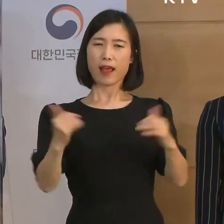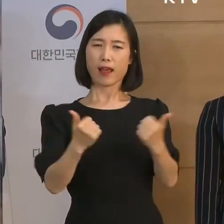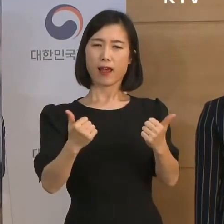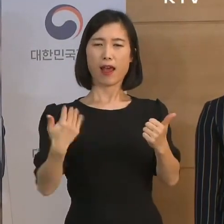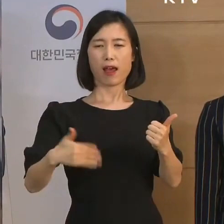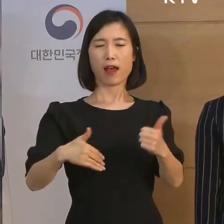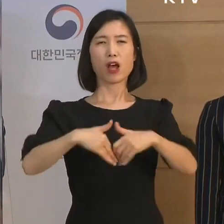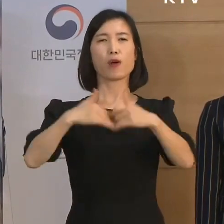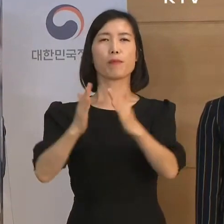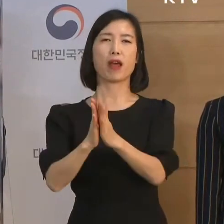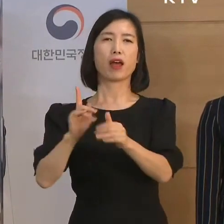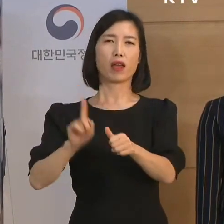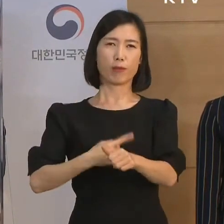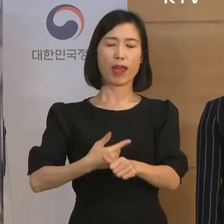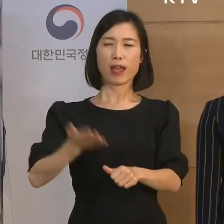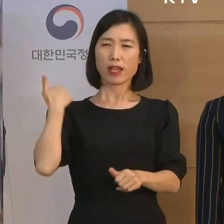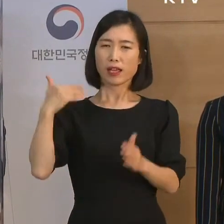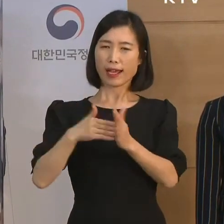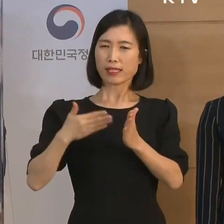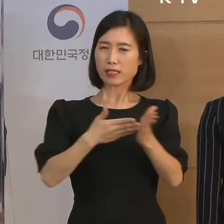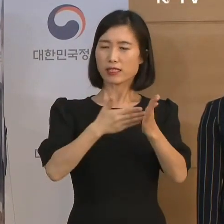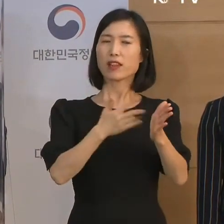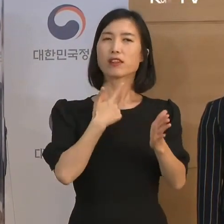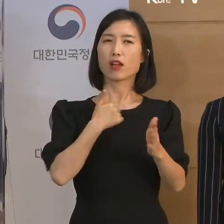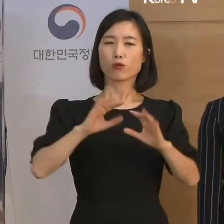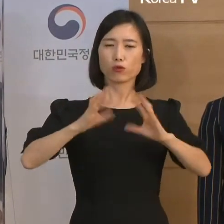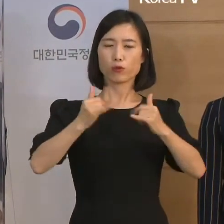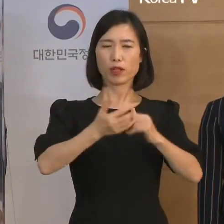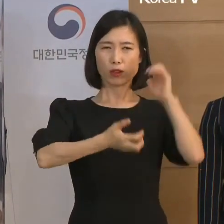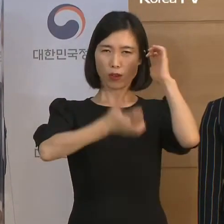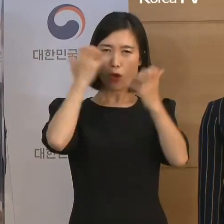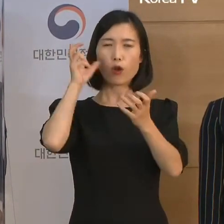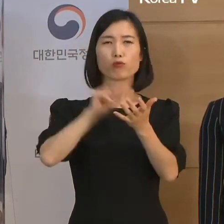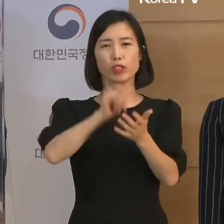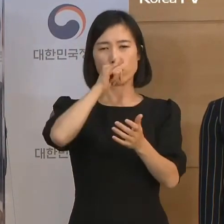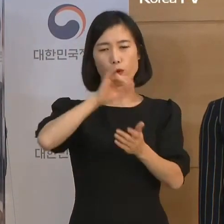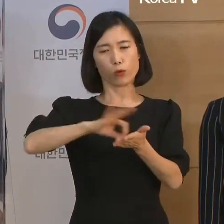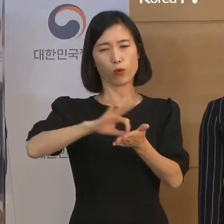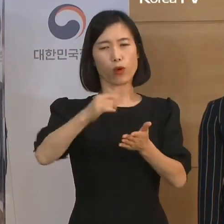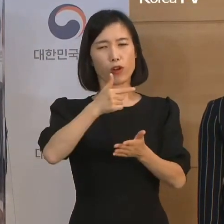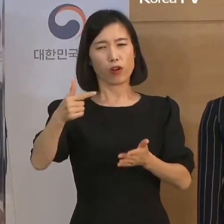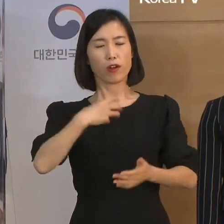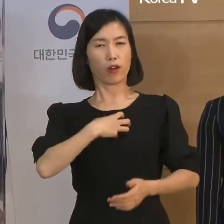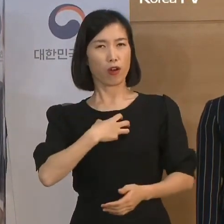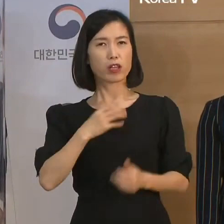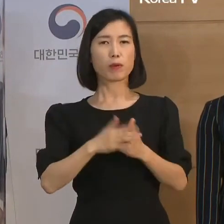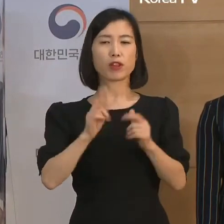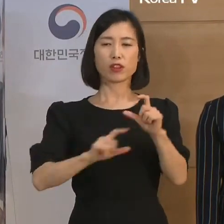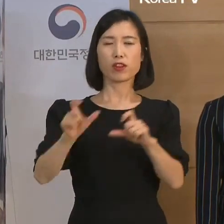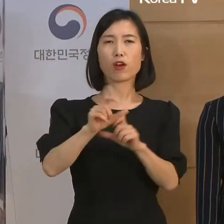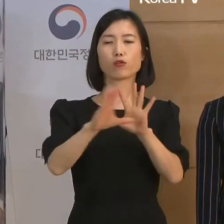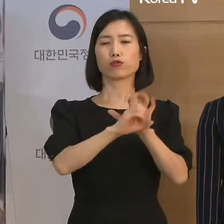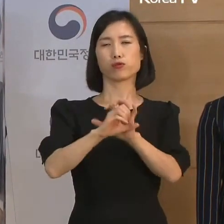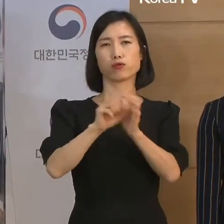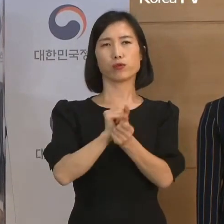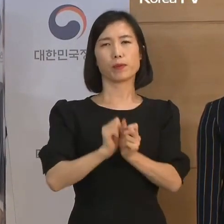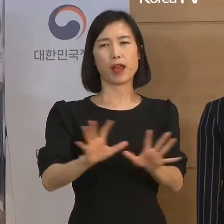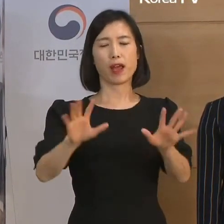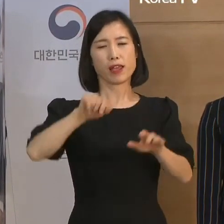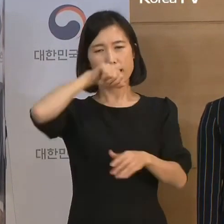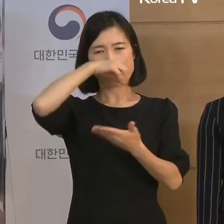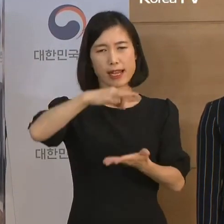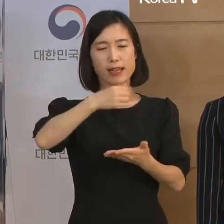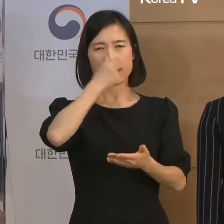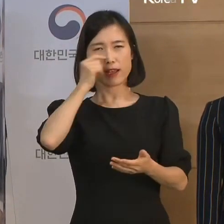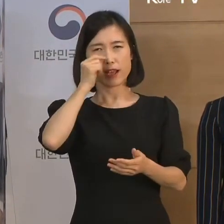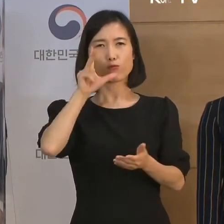폐기되면서 그간 제기된 국민 혼선, 비용 가다 등의 우려와 코로나19로 어려운 국가재정예험을